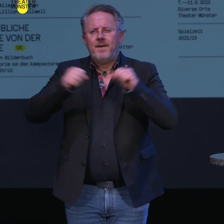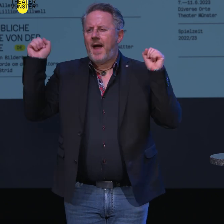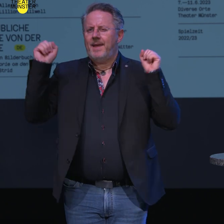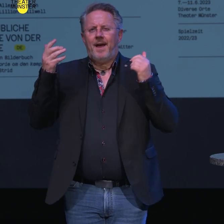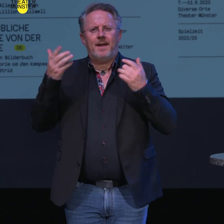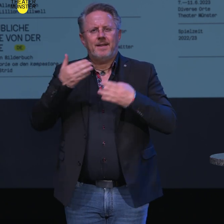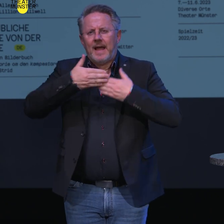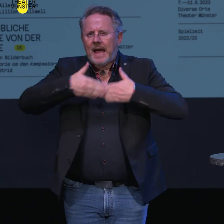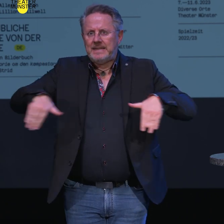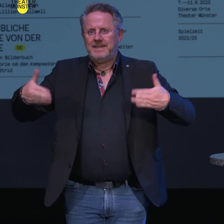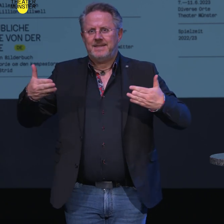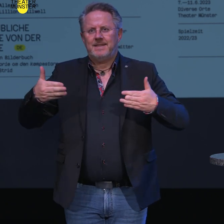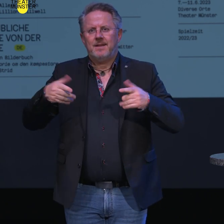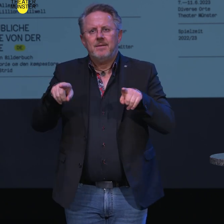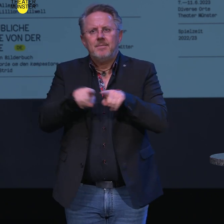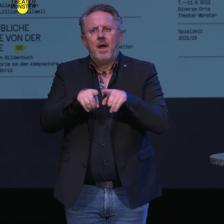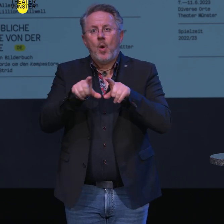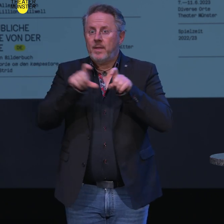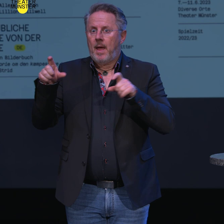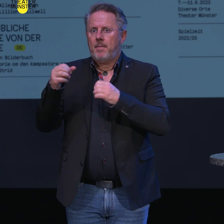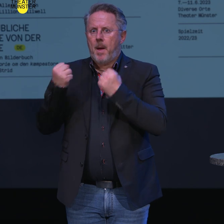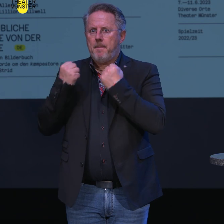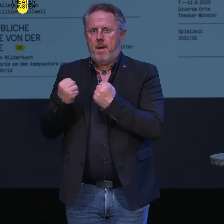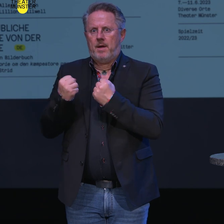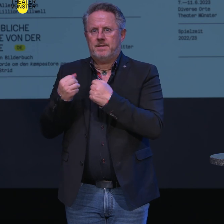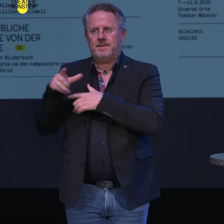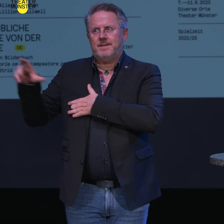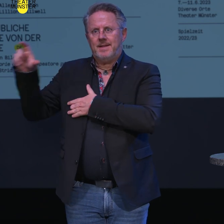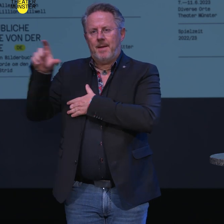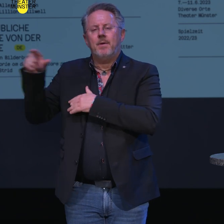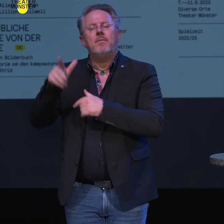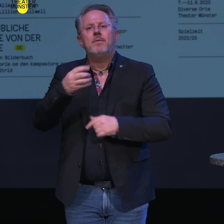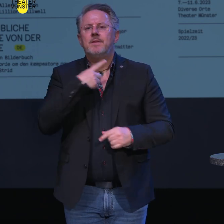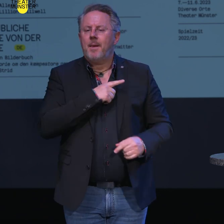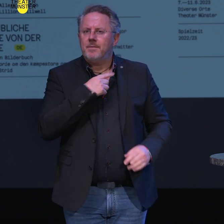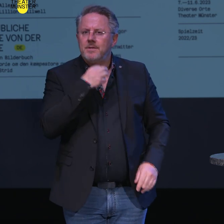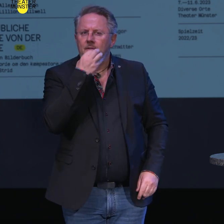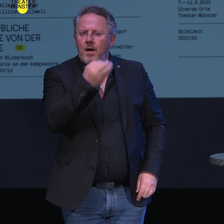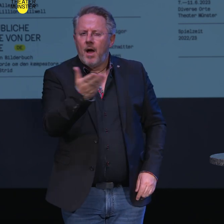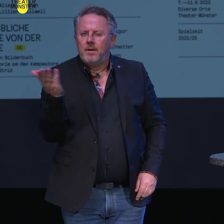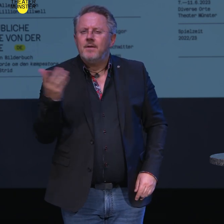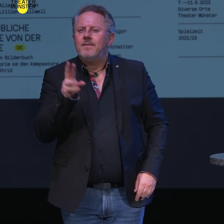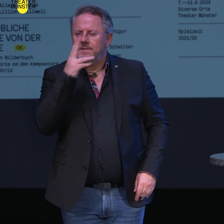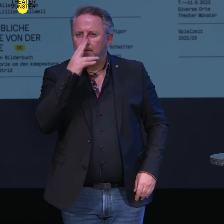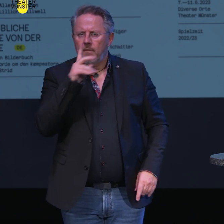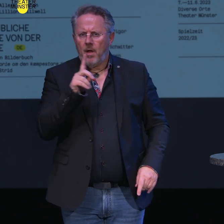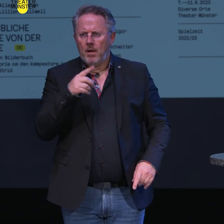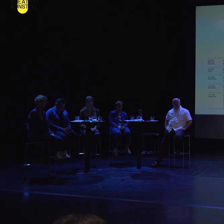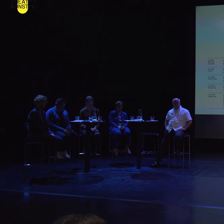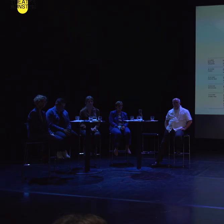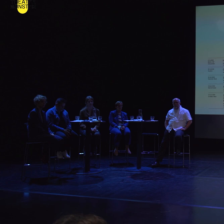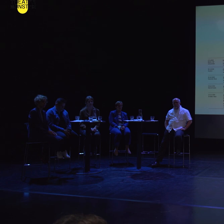Grenzen und die Dynamik von Macht, in dem es um die Frage geht, wer hat am Ende das Sagen.